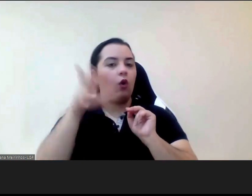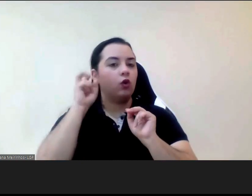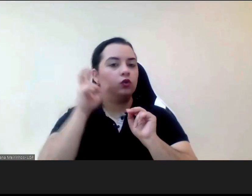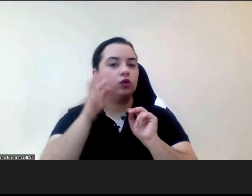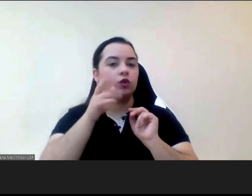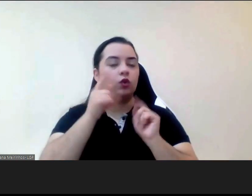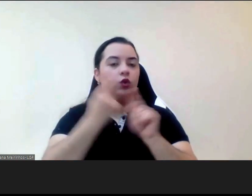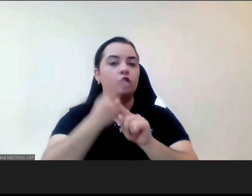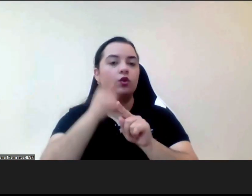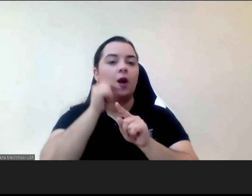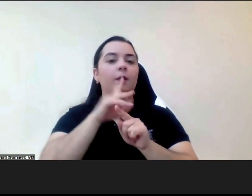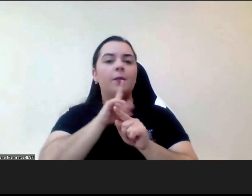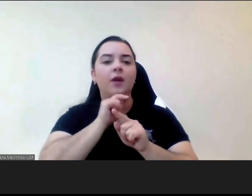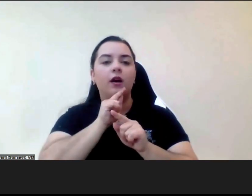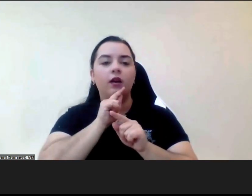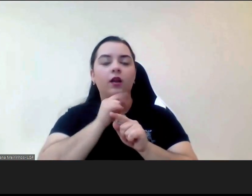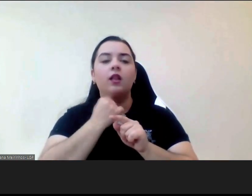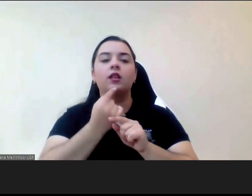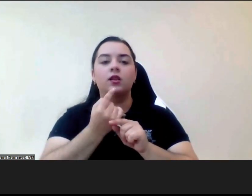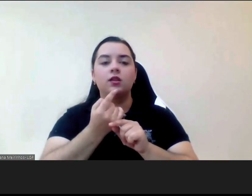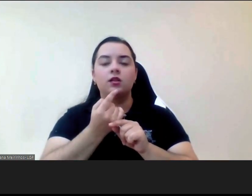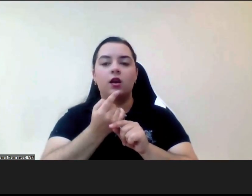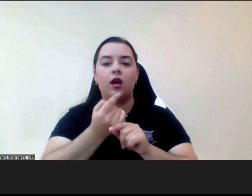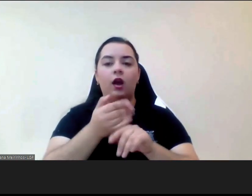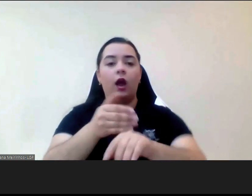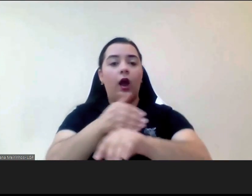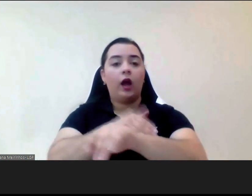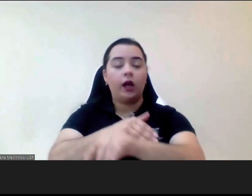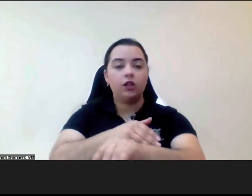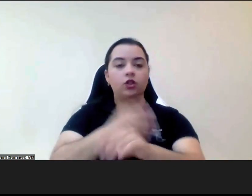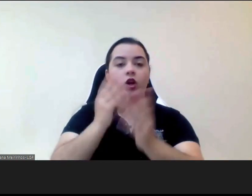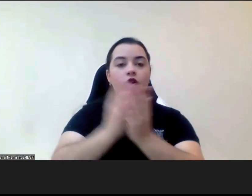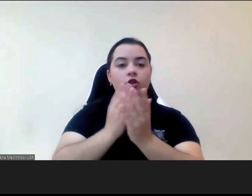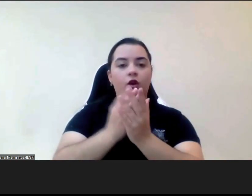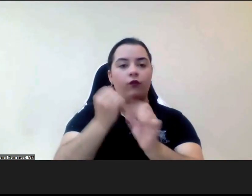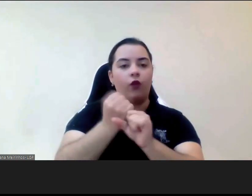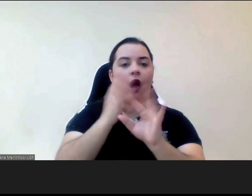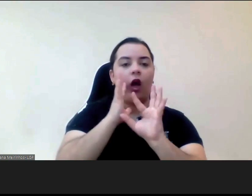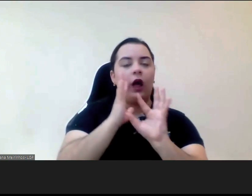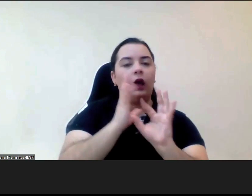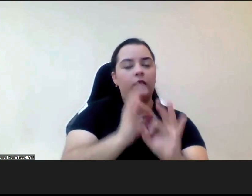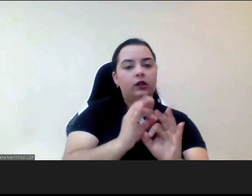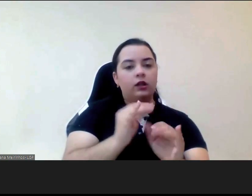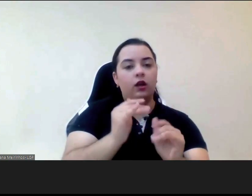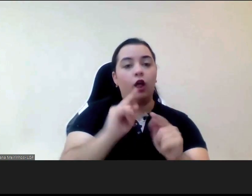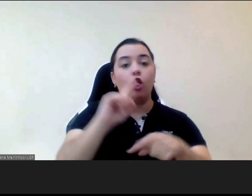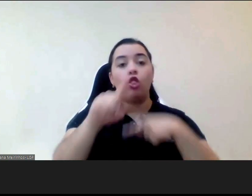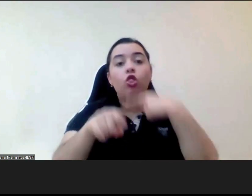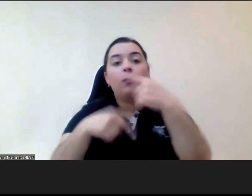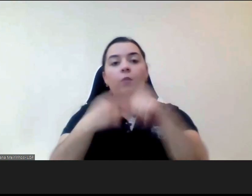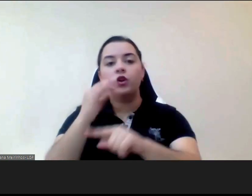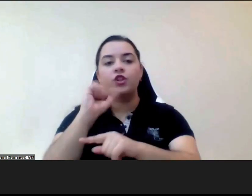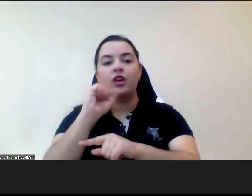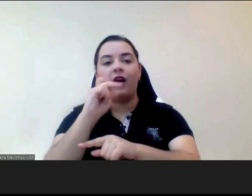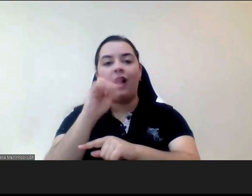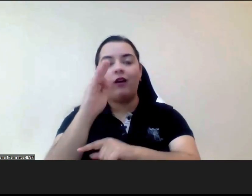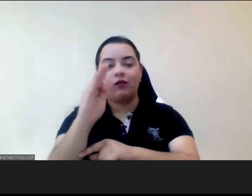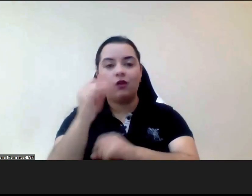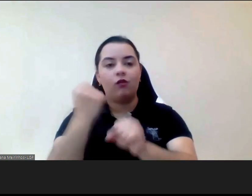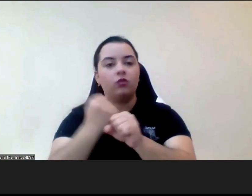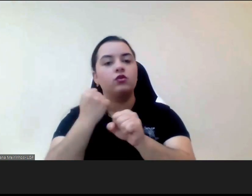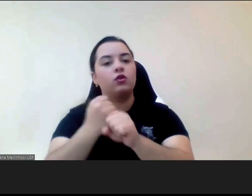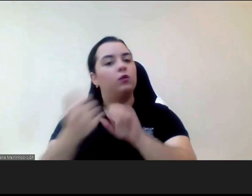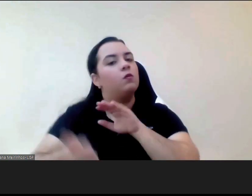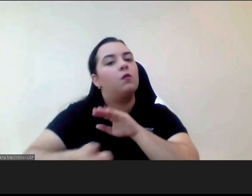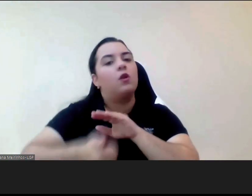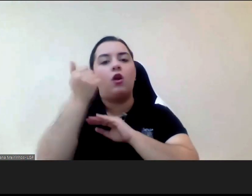filhos era funcionava de uma determinada maneira e depois do GAF funciona muito melhor os seus